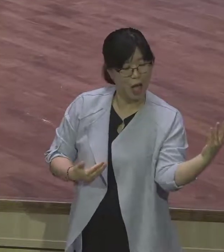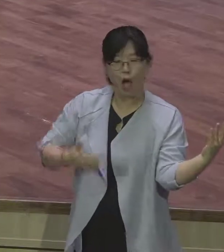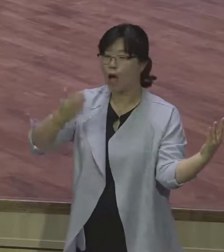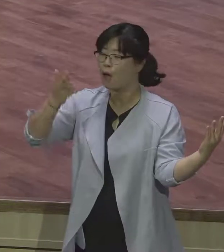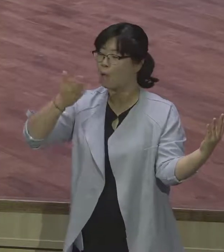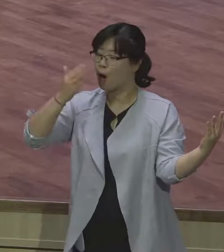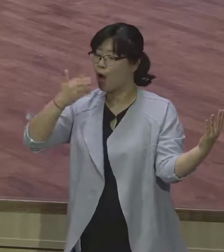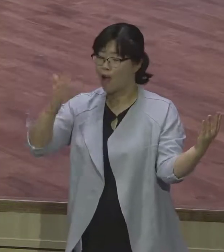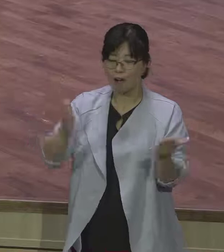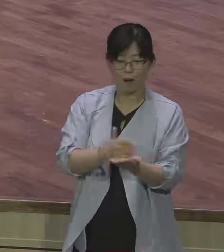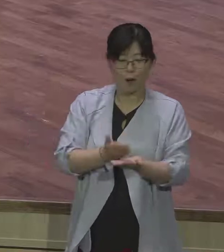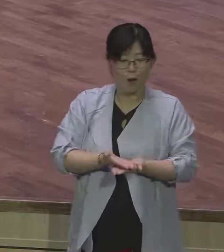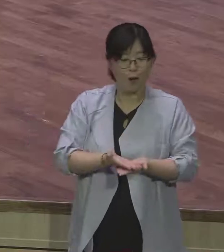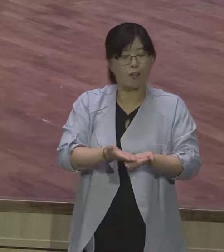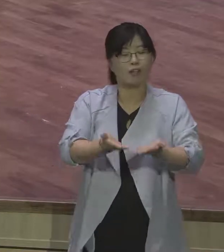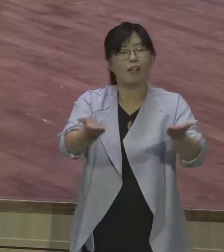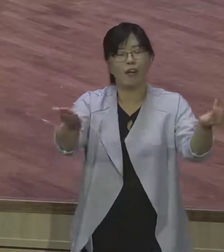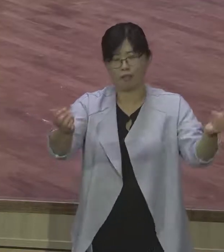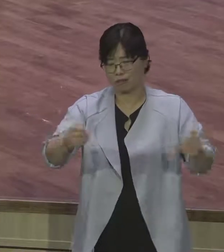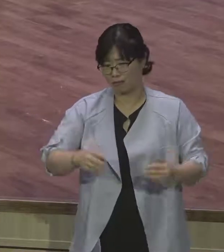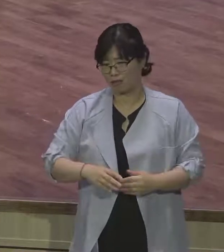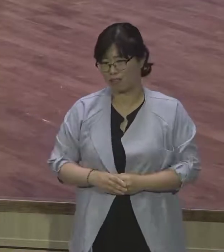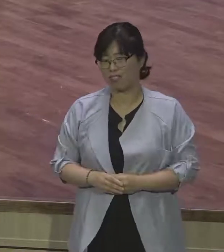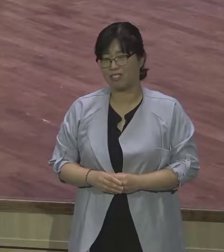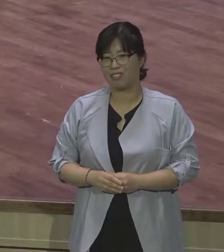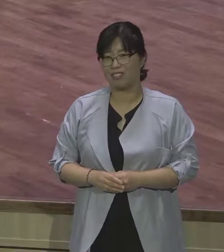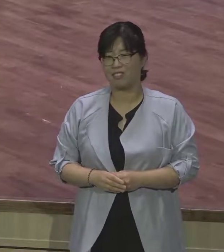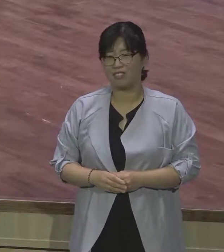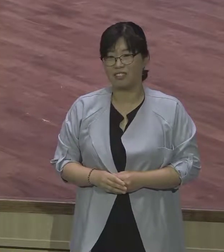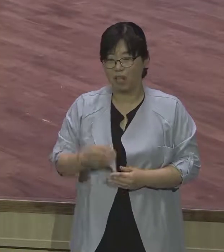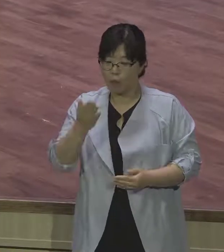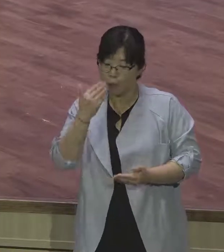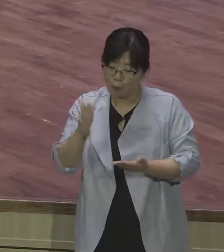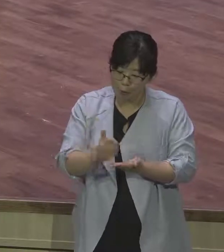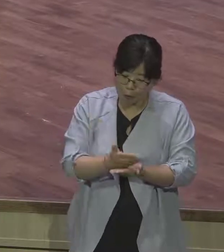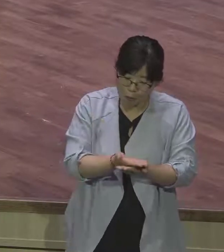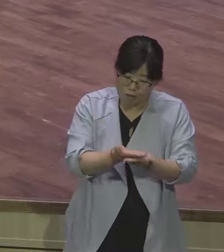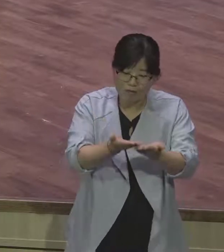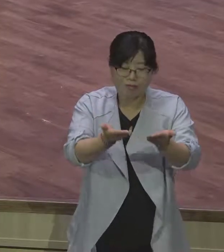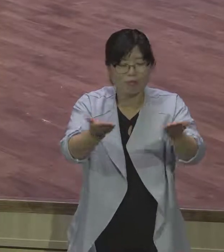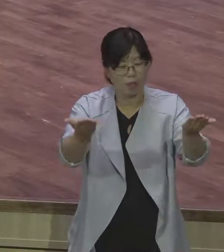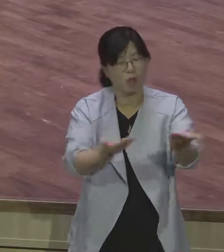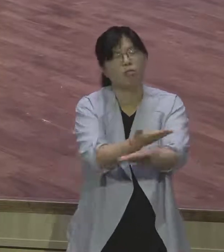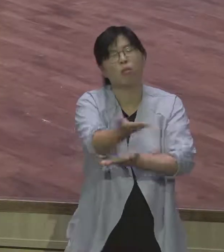교제입니다. 교제는 먹는 거예요. 그렇죠? 중도의 교제 서로 많이